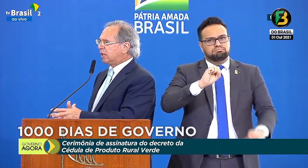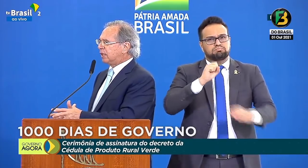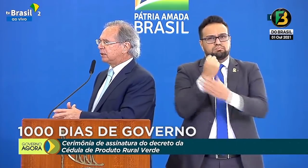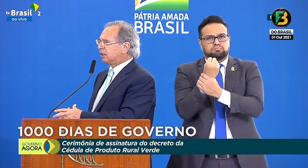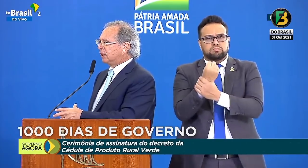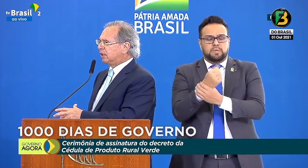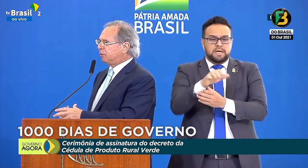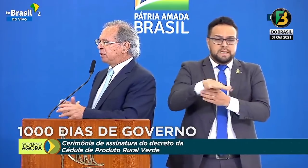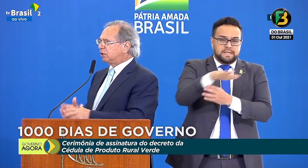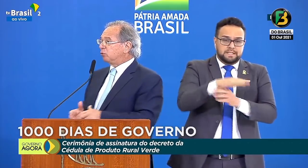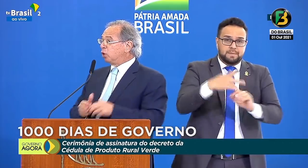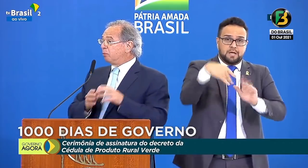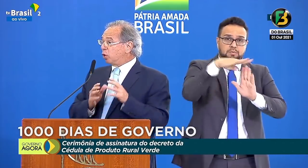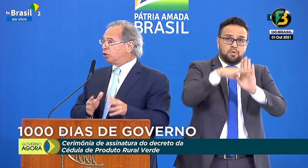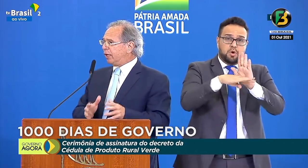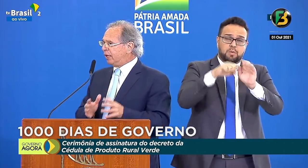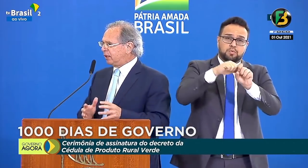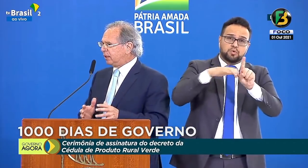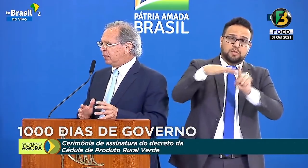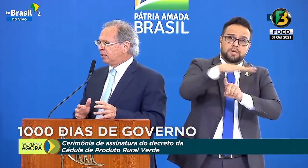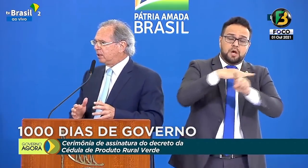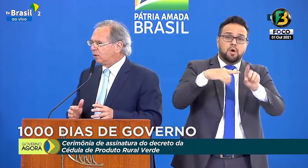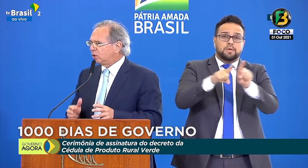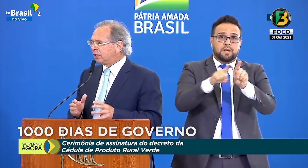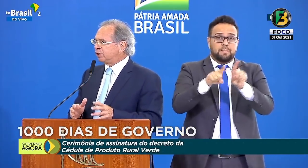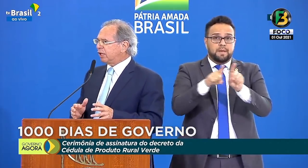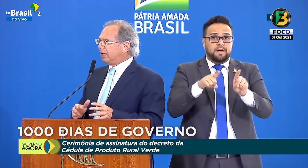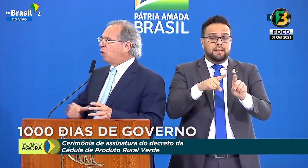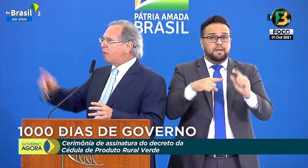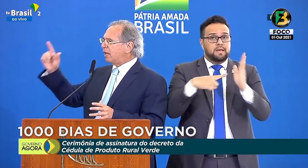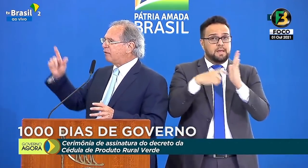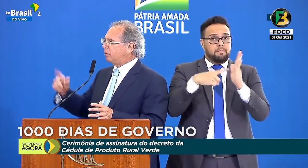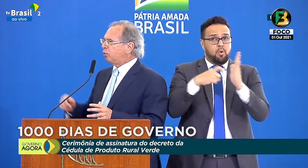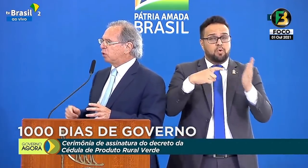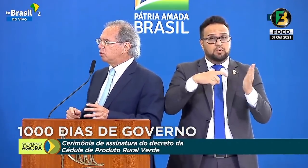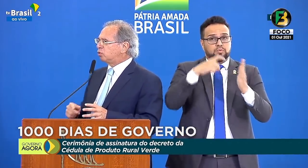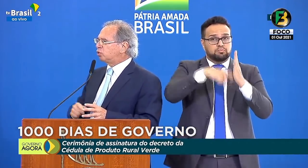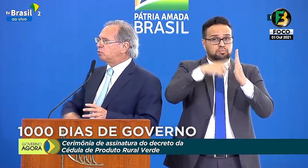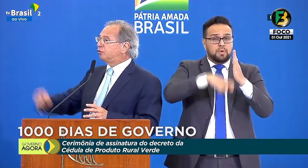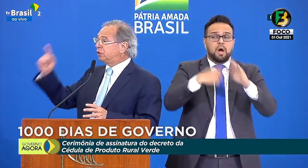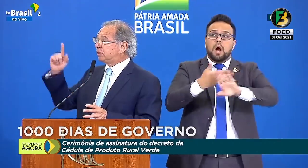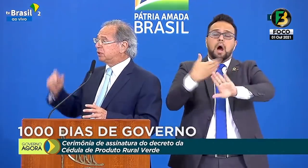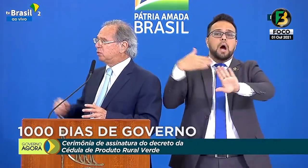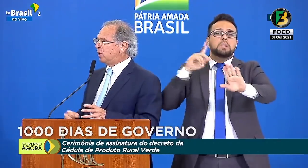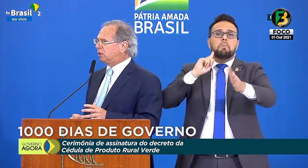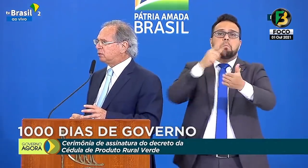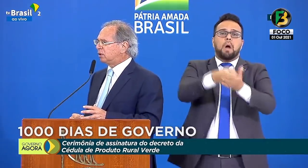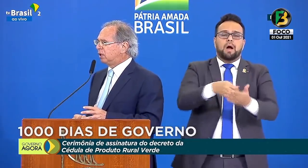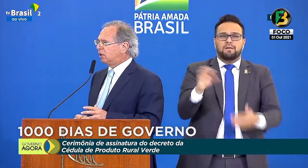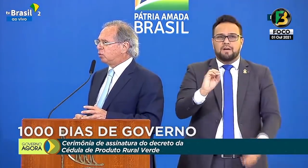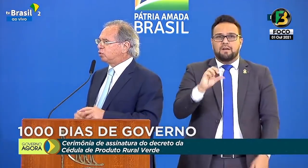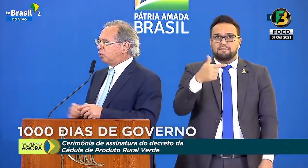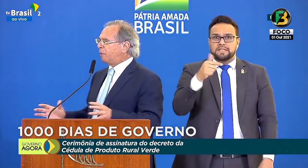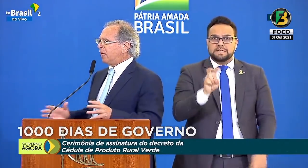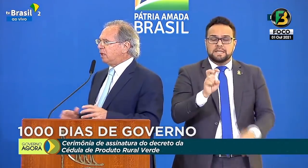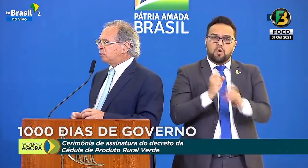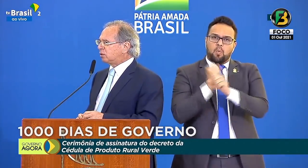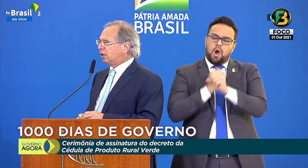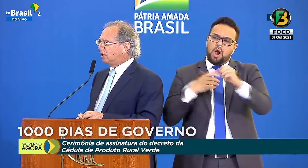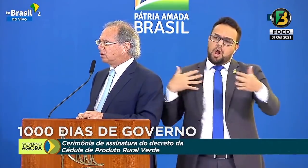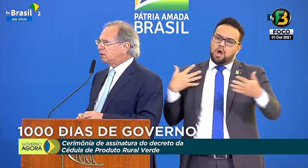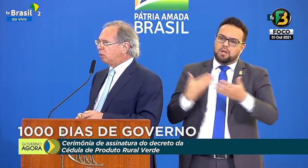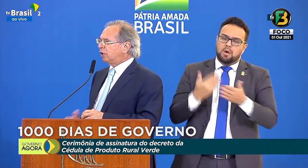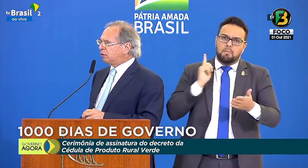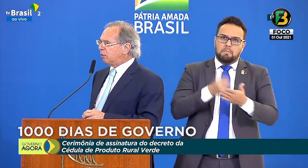programas sociais, e precisamos do imposto de renda, ou seja, quem não pagava imposto nos últimos 25 anos, os super